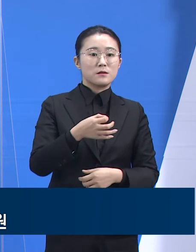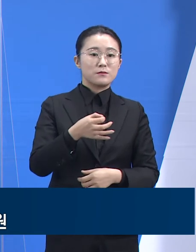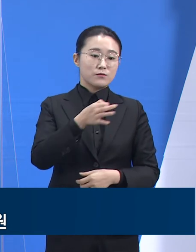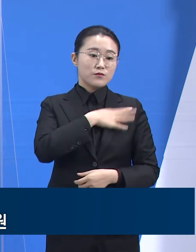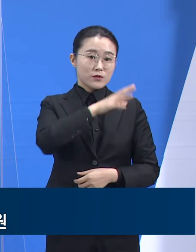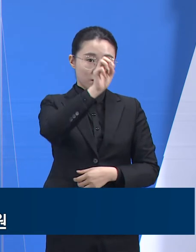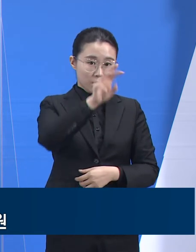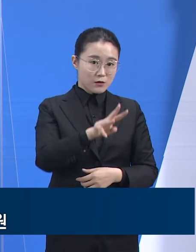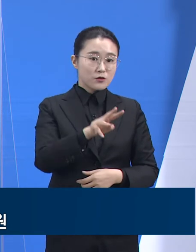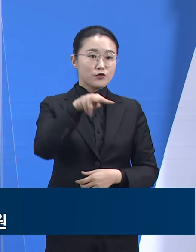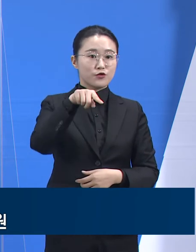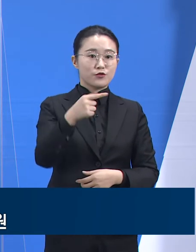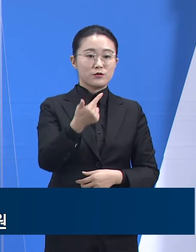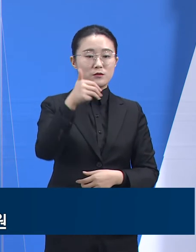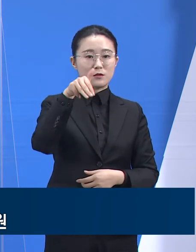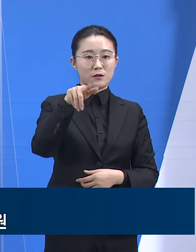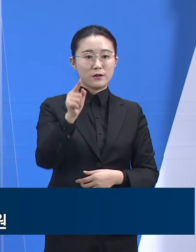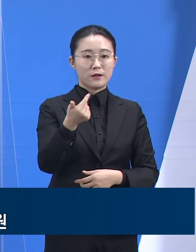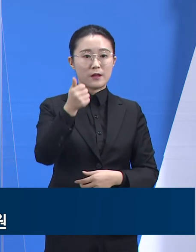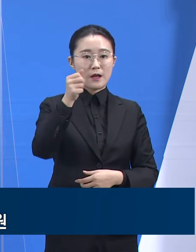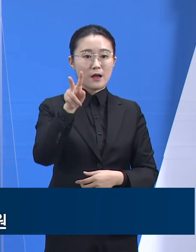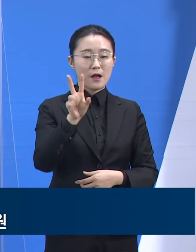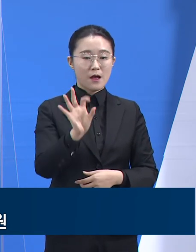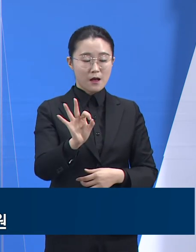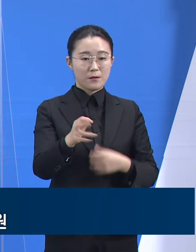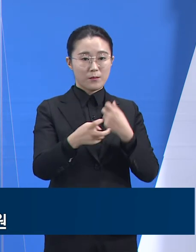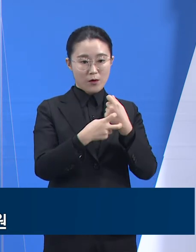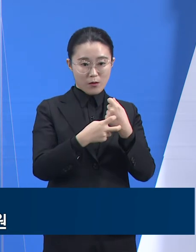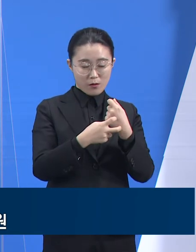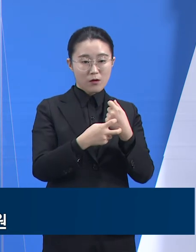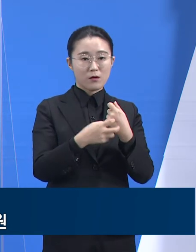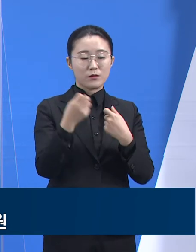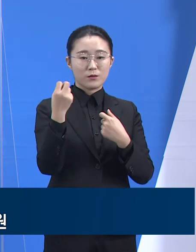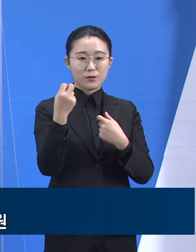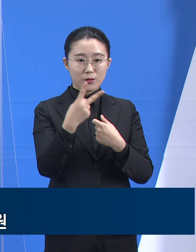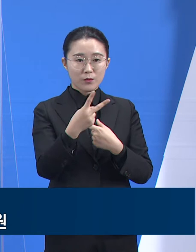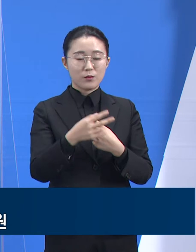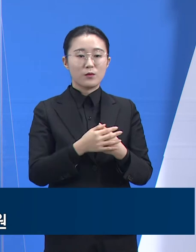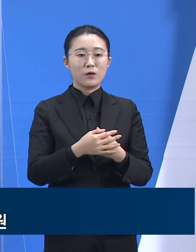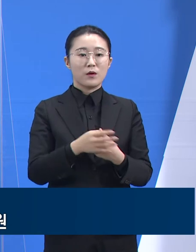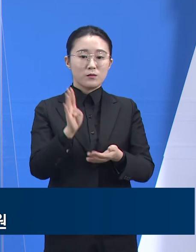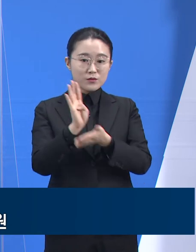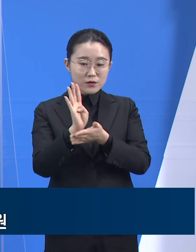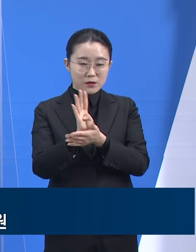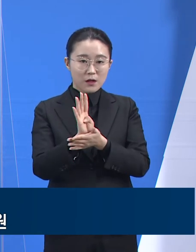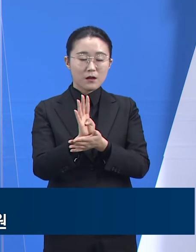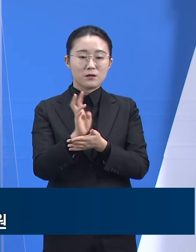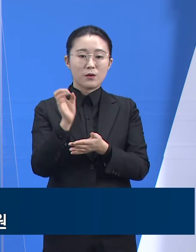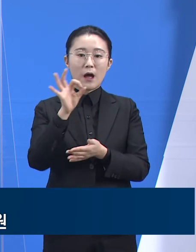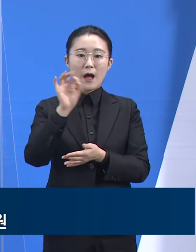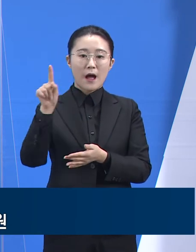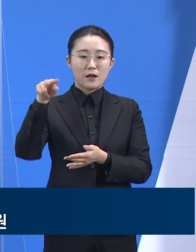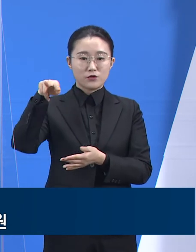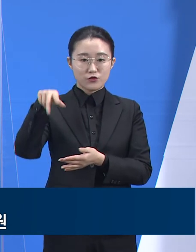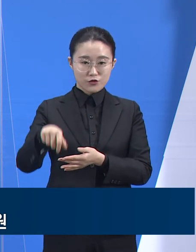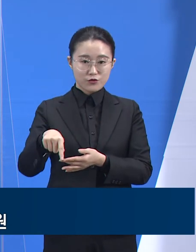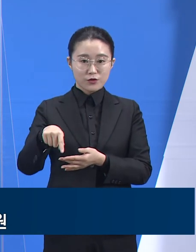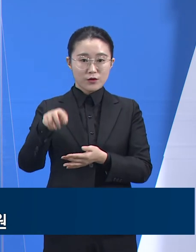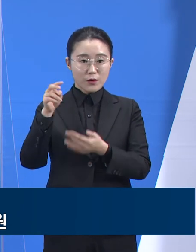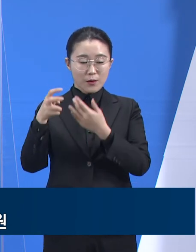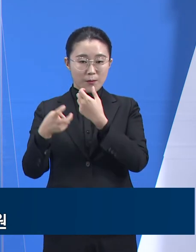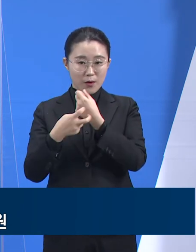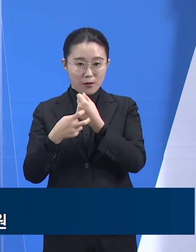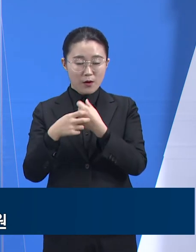운영을 시작했습니다. 분랑서울대학교 병원, 아주대학교 병원, 고려대학교 안산병원, 한림대학교 성신병원은